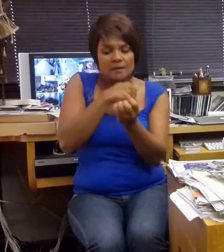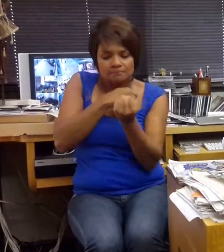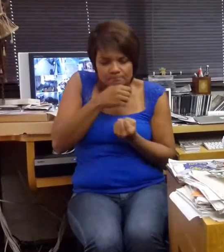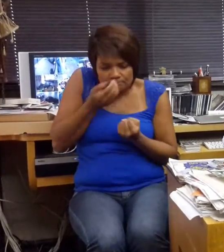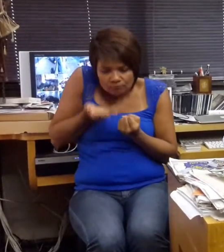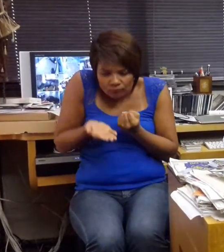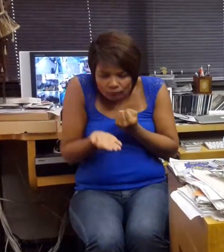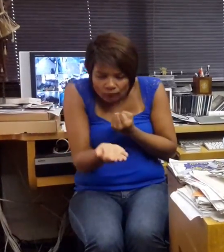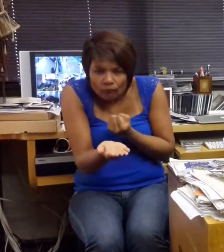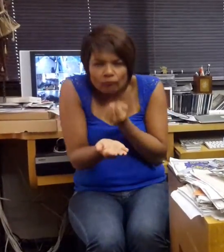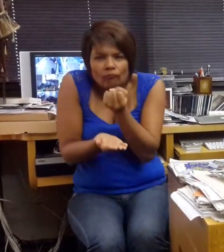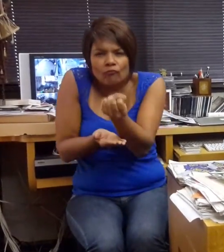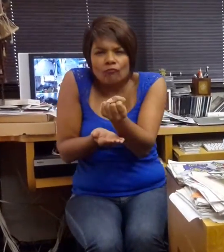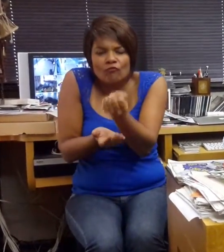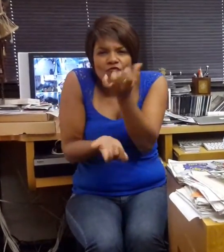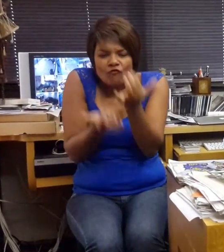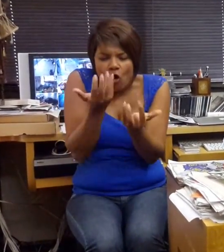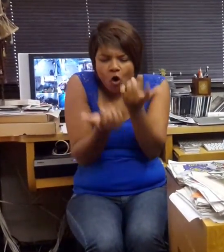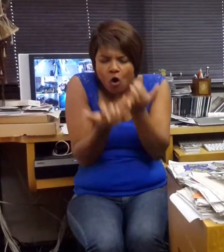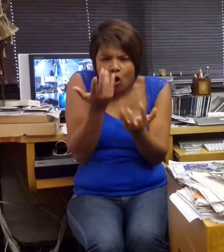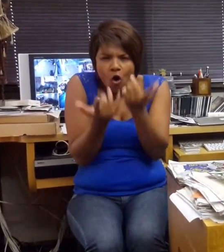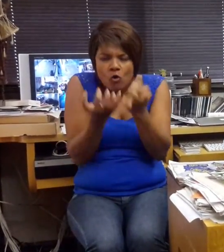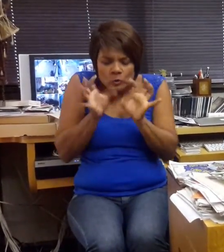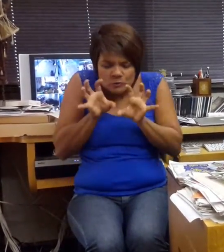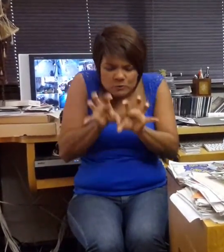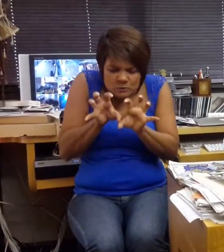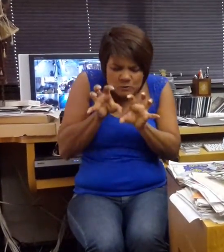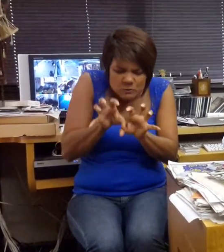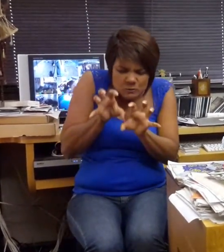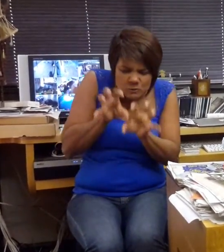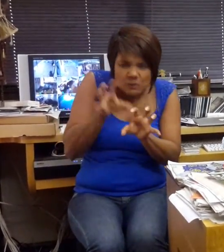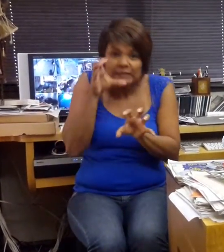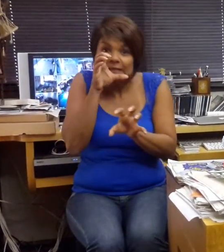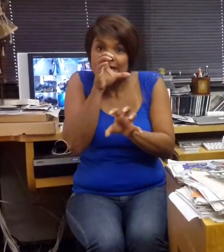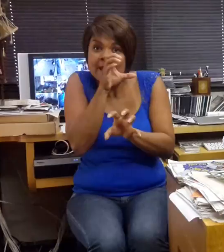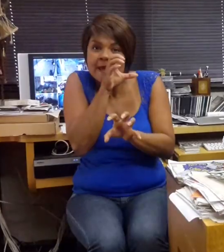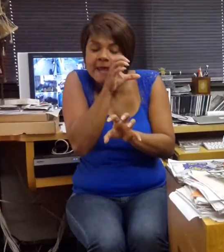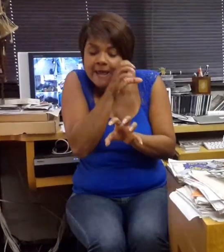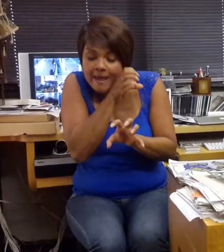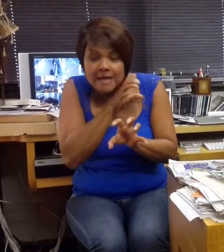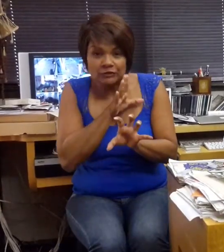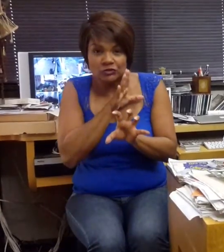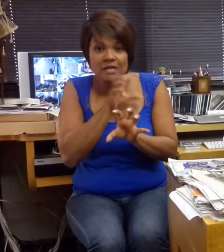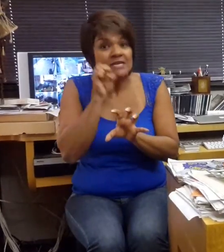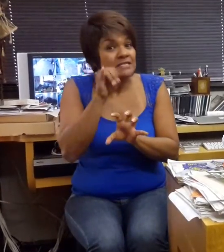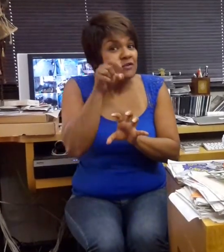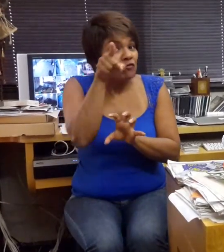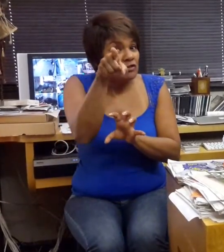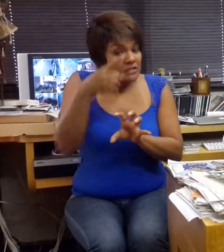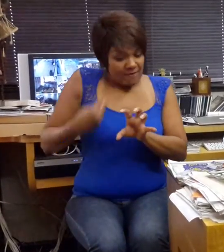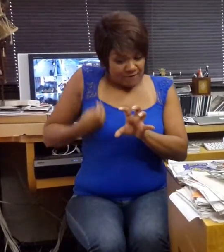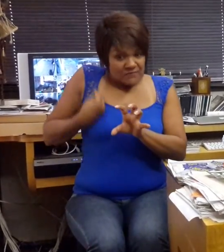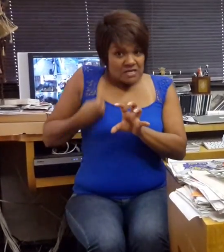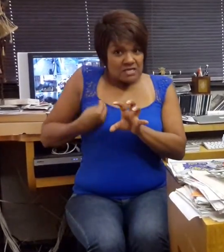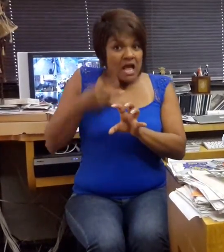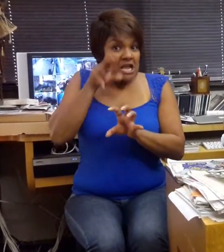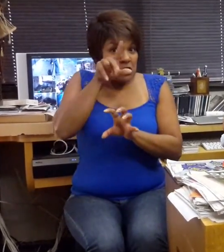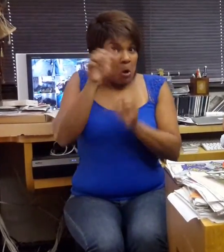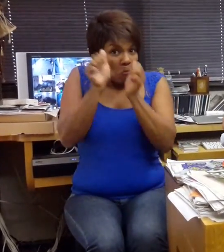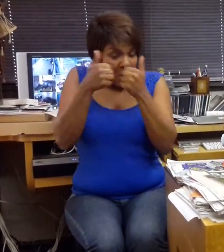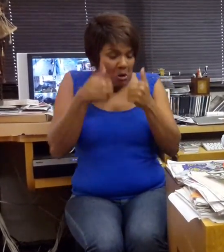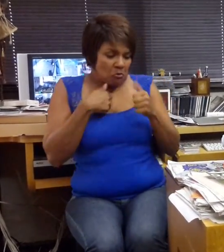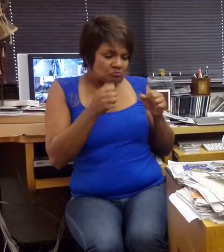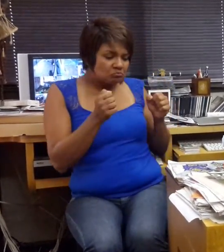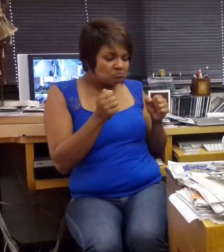forno, que o assará sem misericórdia. Se você está na fase da fermentação, pode esperar que